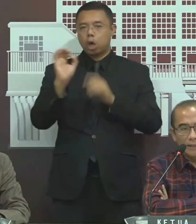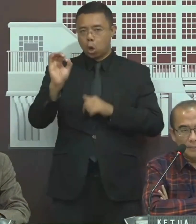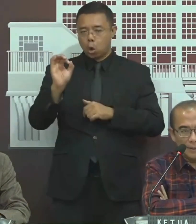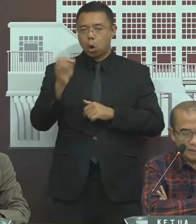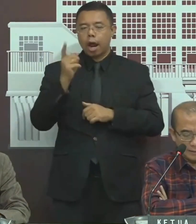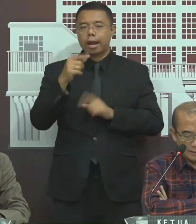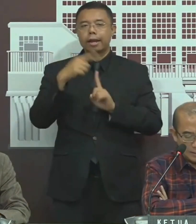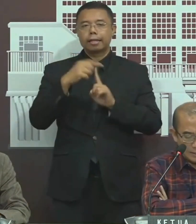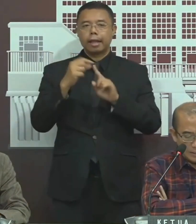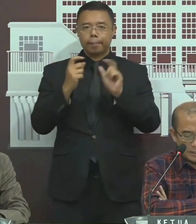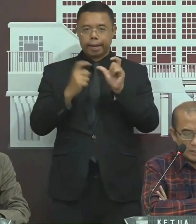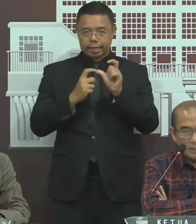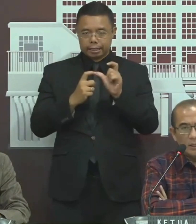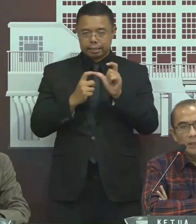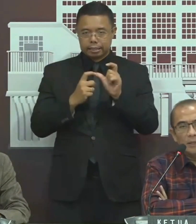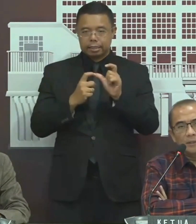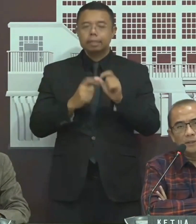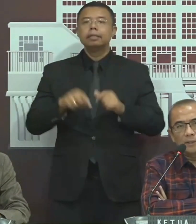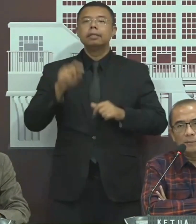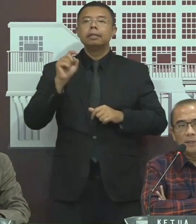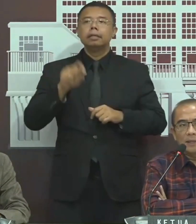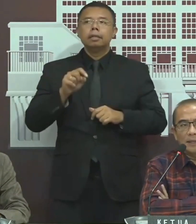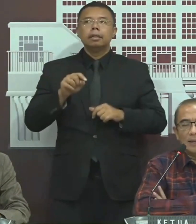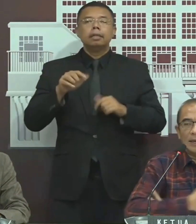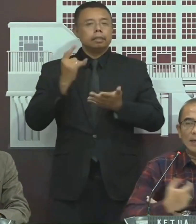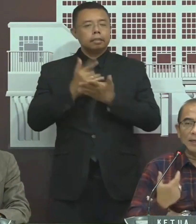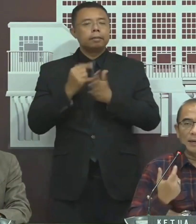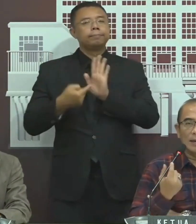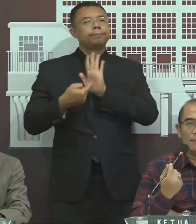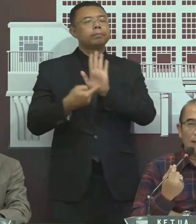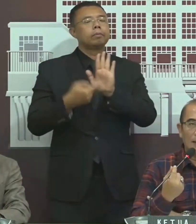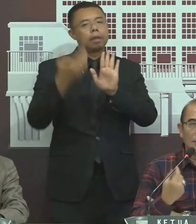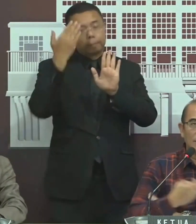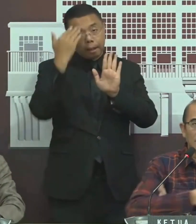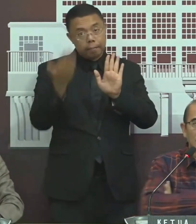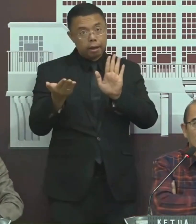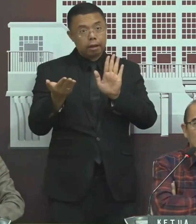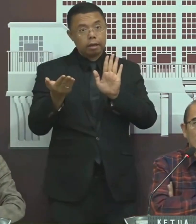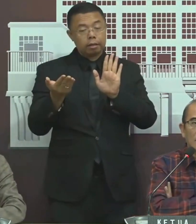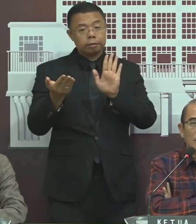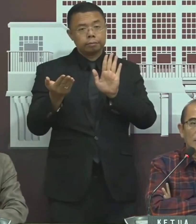TPS Ini tetap kita tayangkan karena apa?